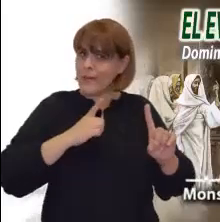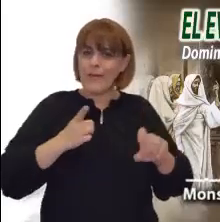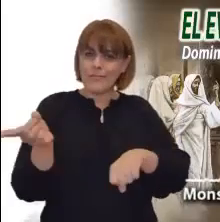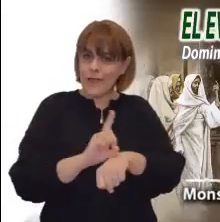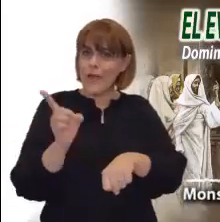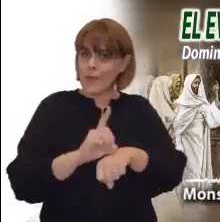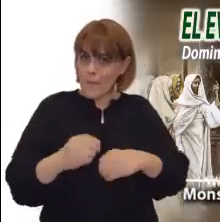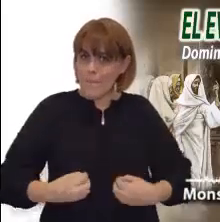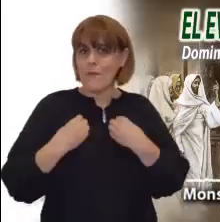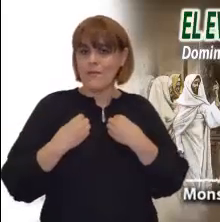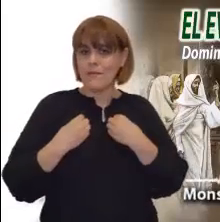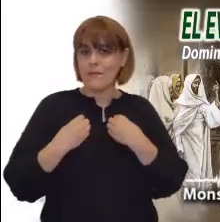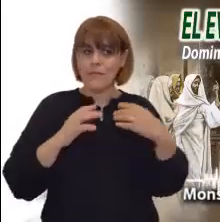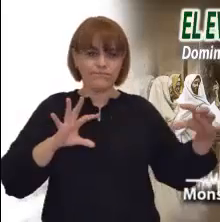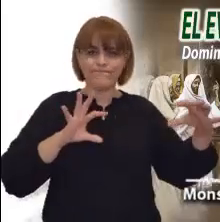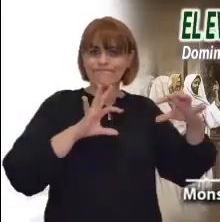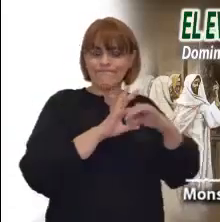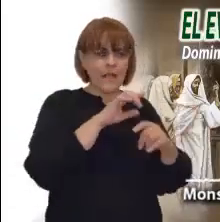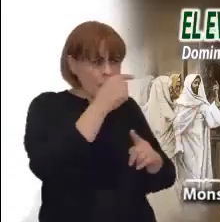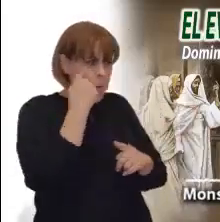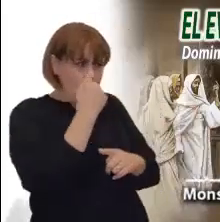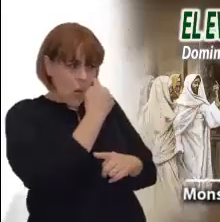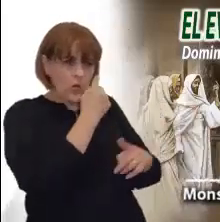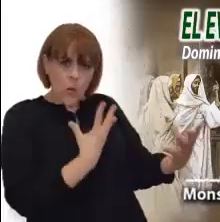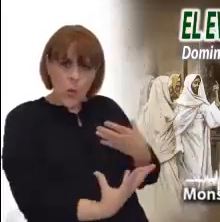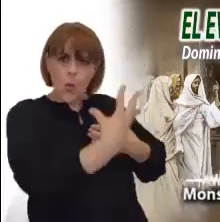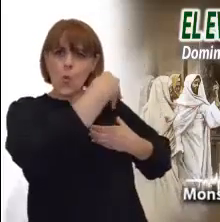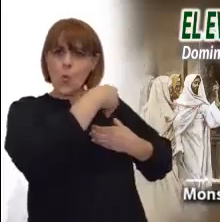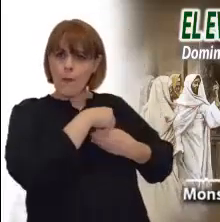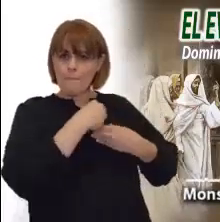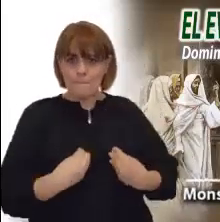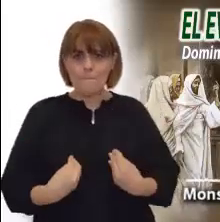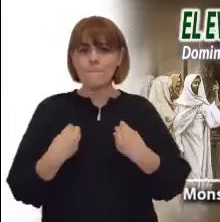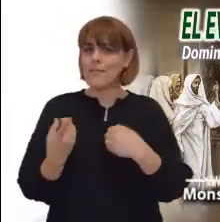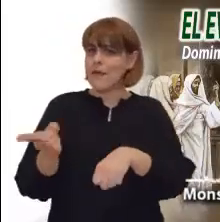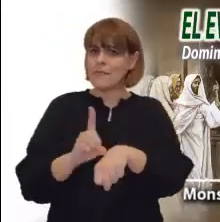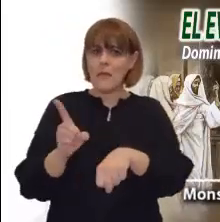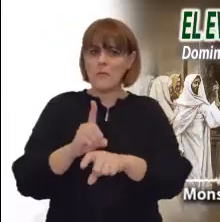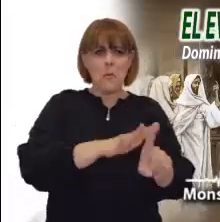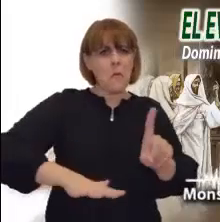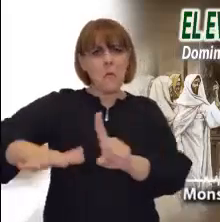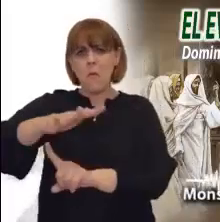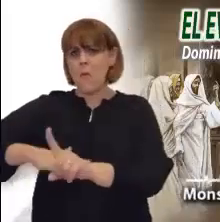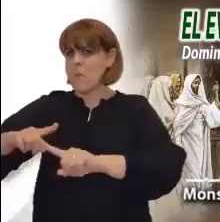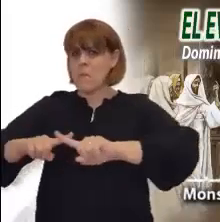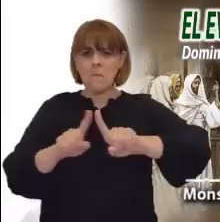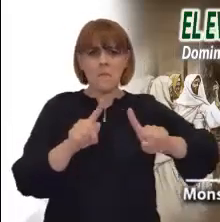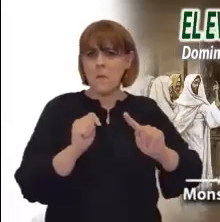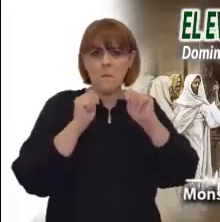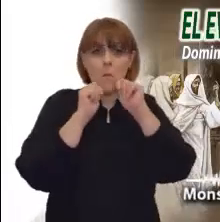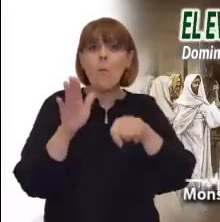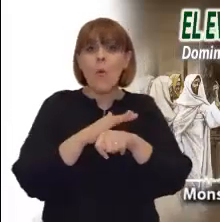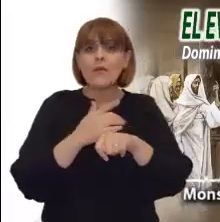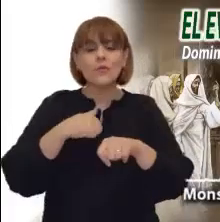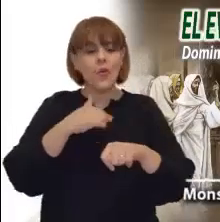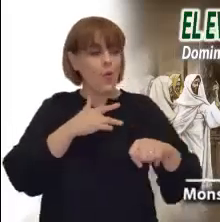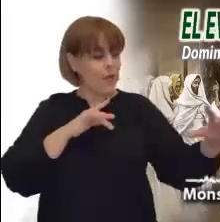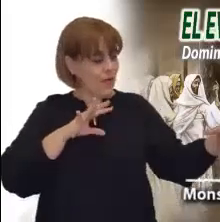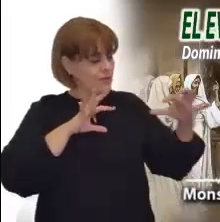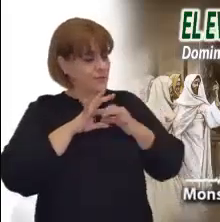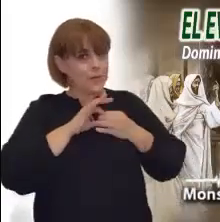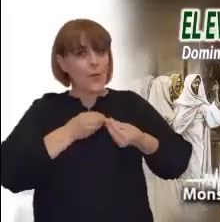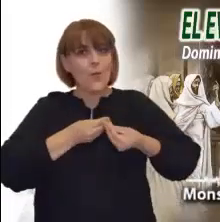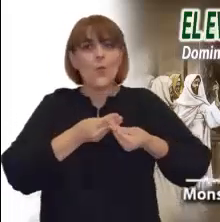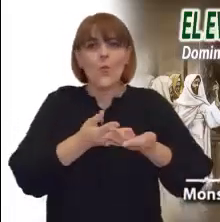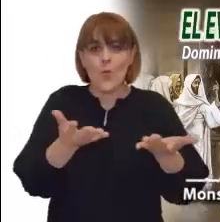saco que se pone y se quita al entrar en la iglesia, sino una vivencia personal que nos exige actuar en